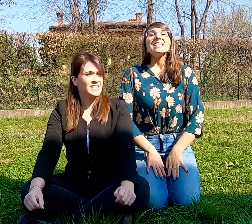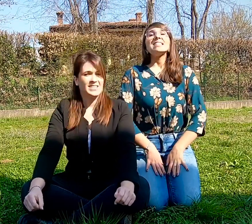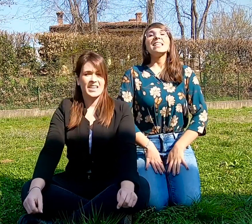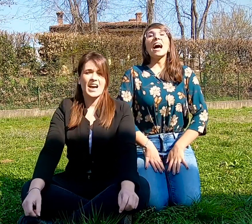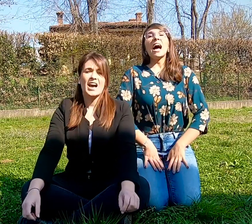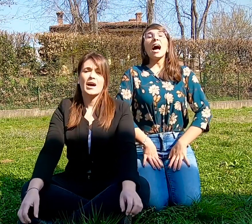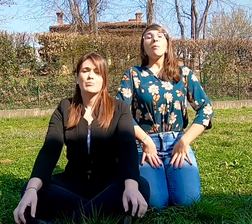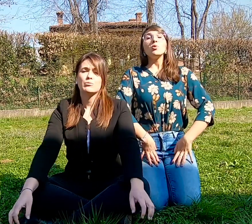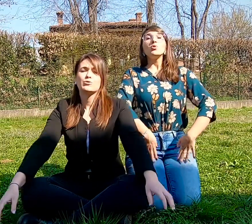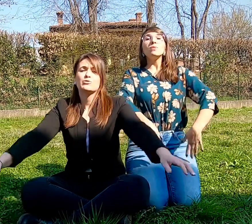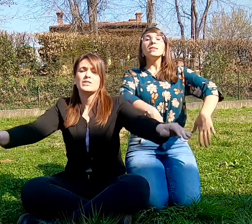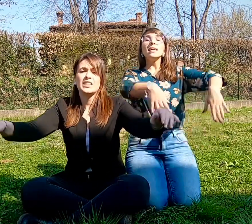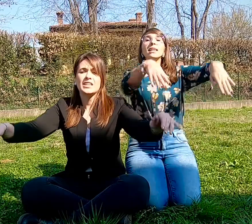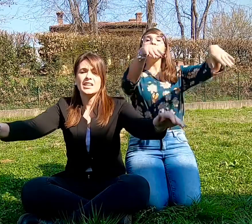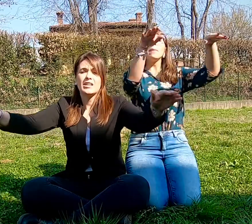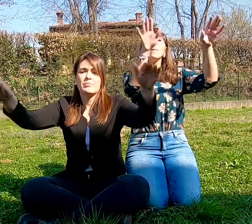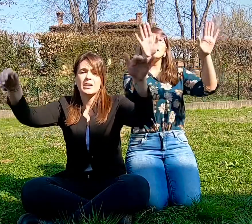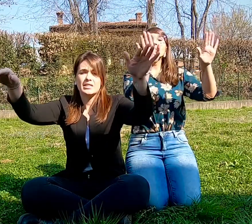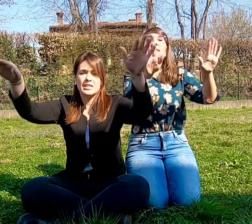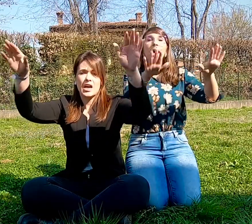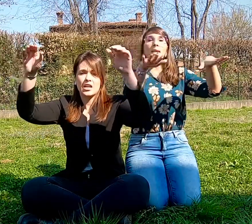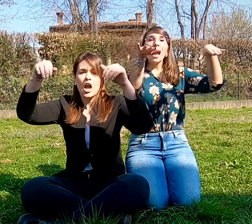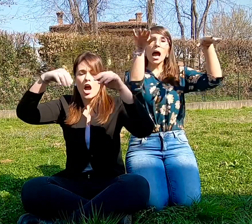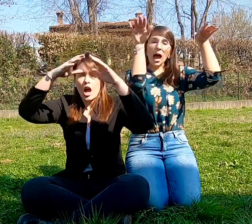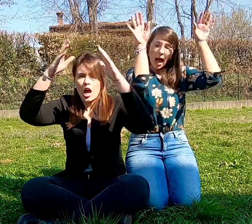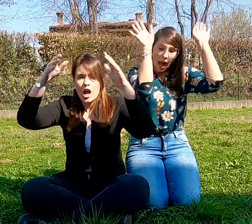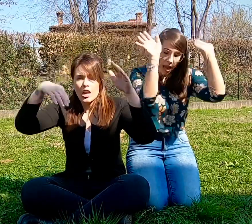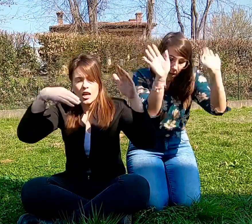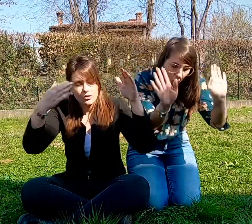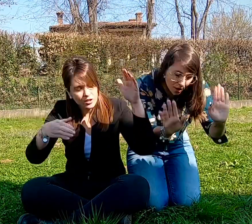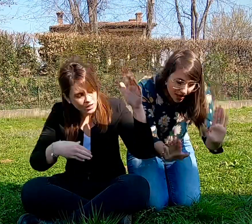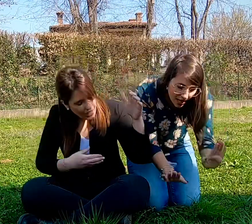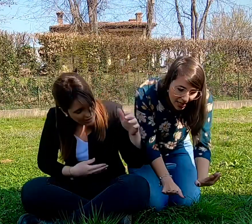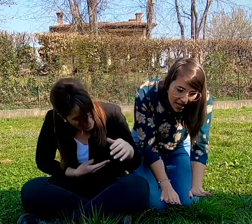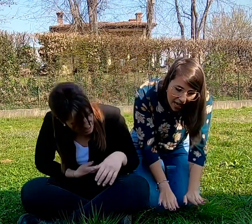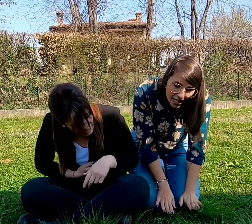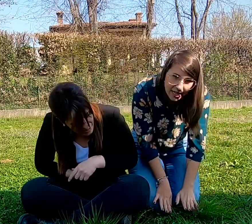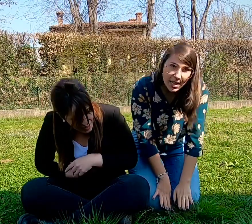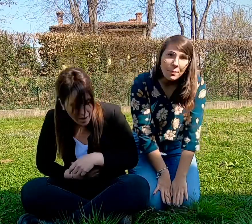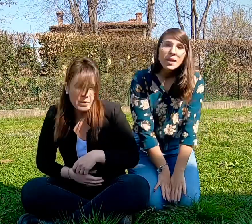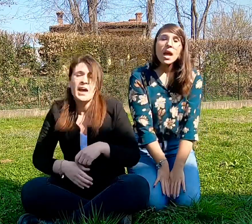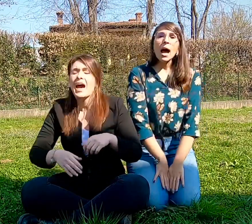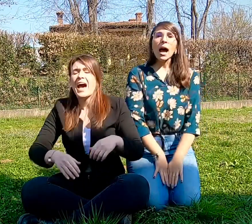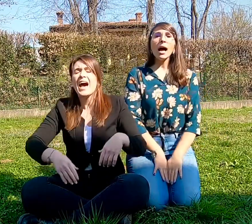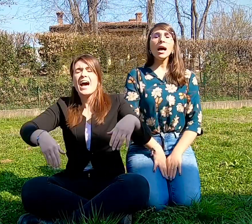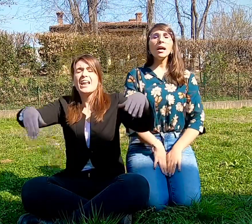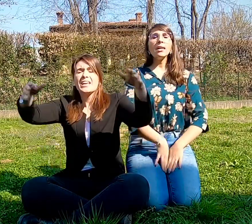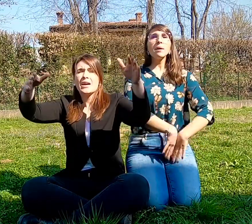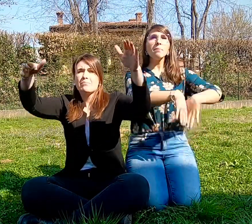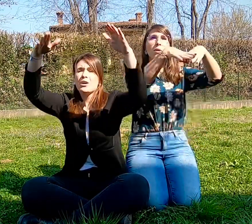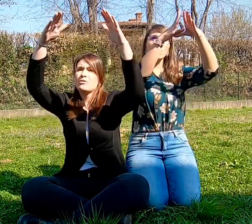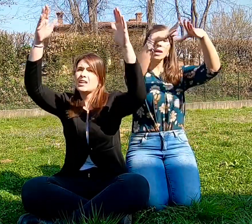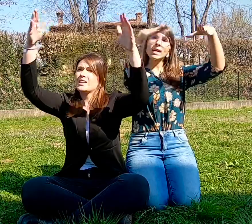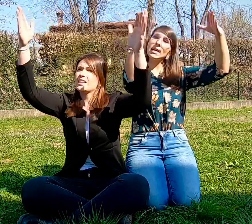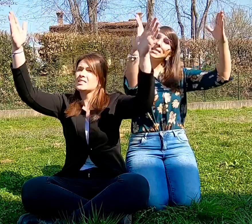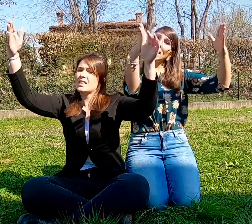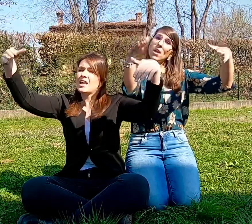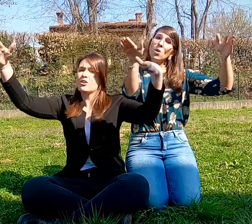Siamo giunti nel persian alla corte di Aliam Aliam ha un gran castello